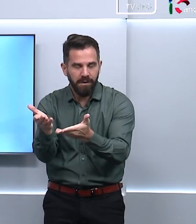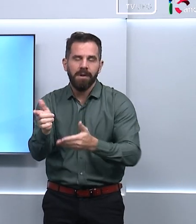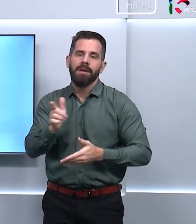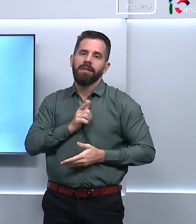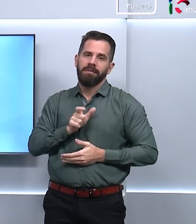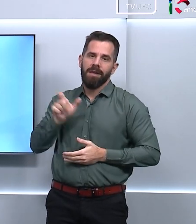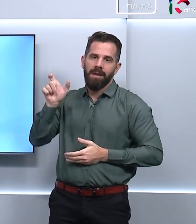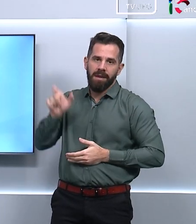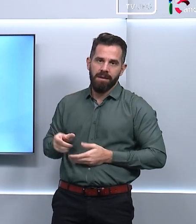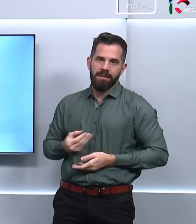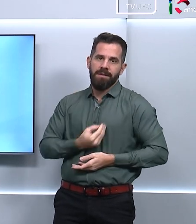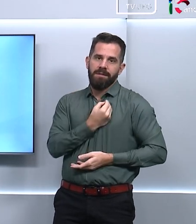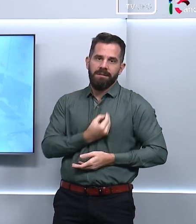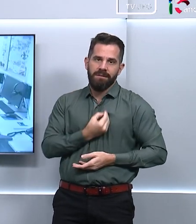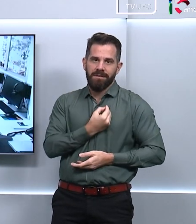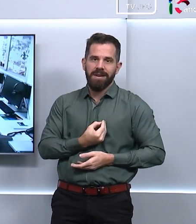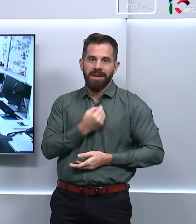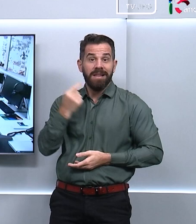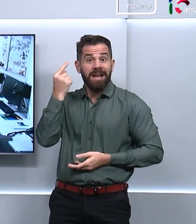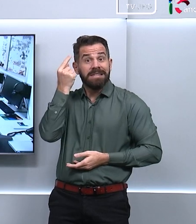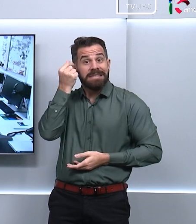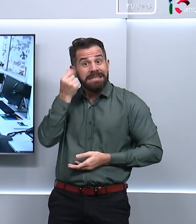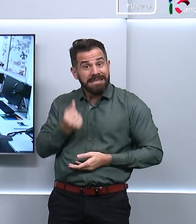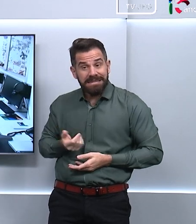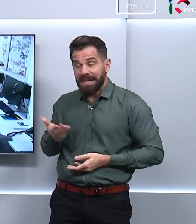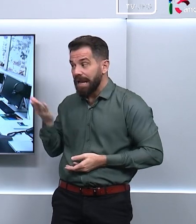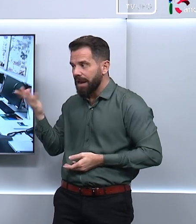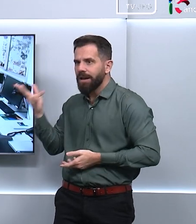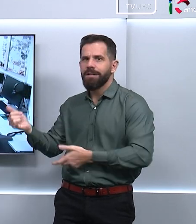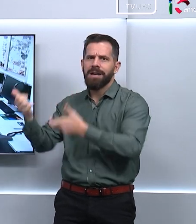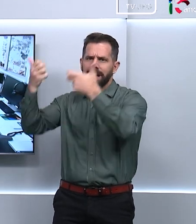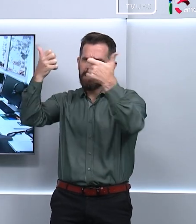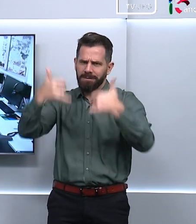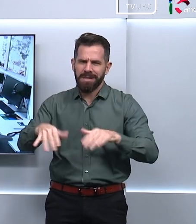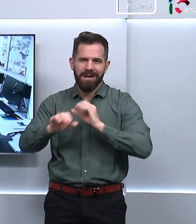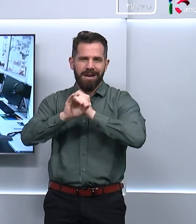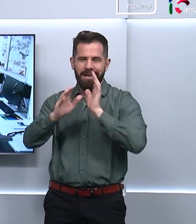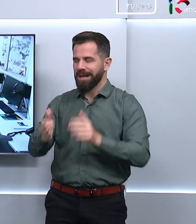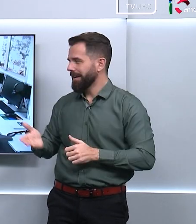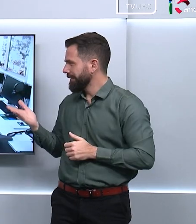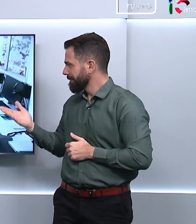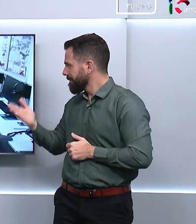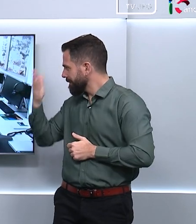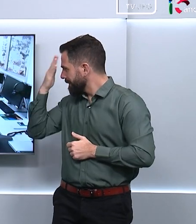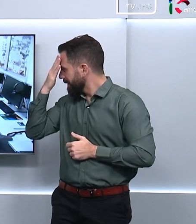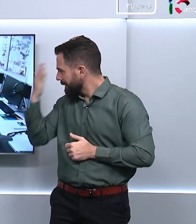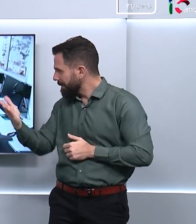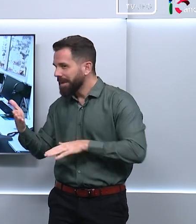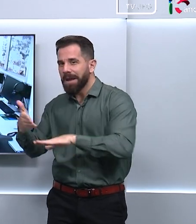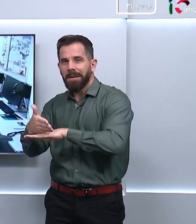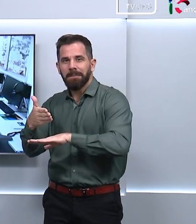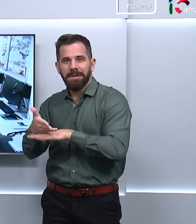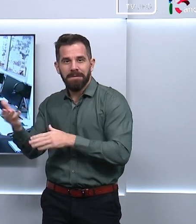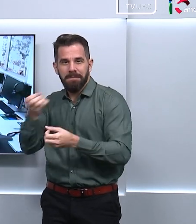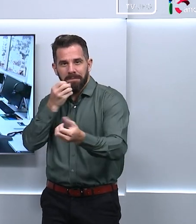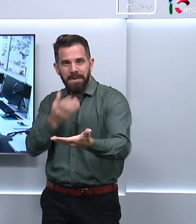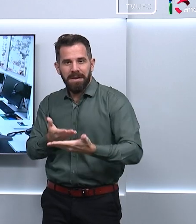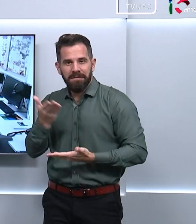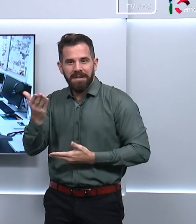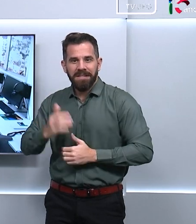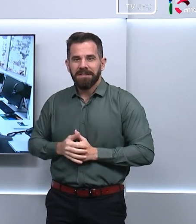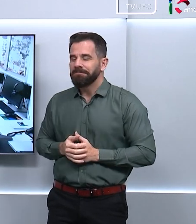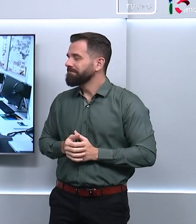estudante de jornalismo Sara Borges, direto da nossa redação. Olá, Sara, muito obrigada pela sua presença. Seja bem-vinda ao